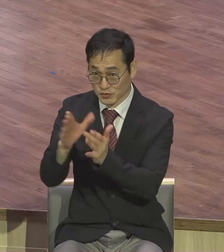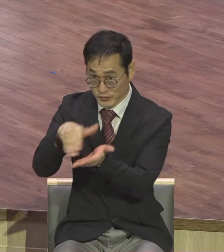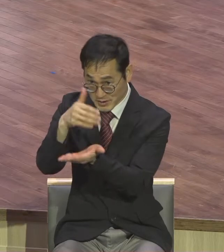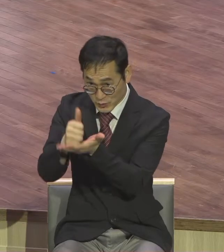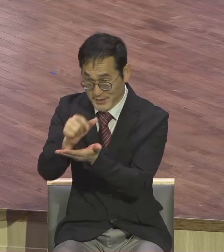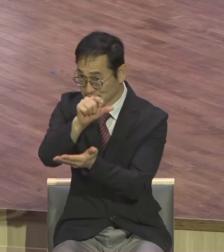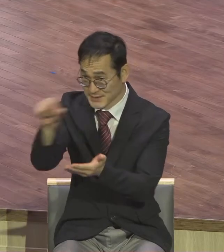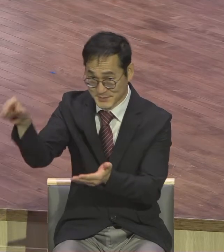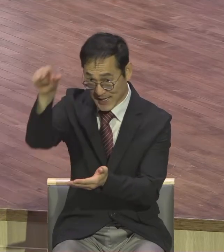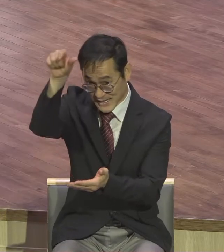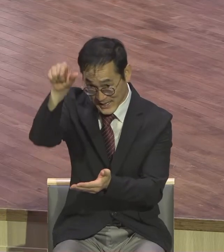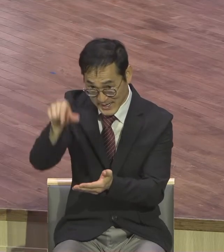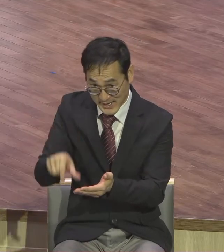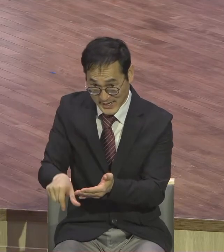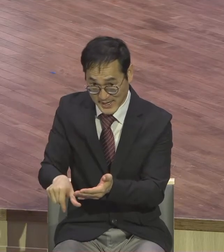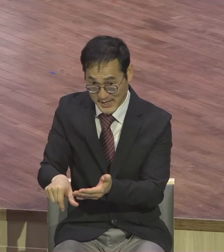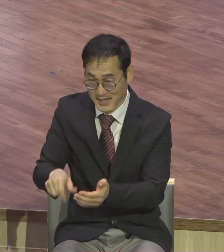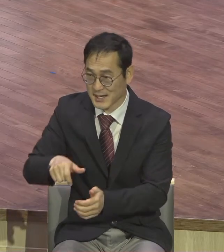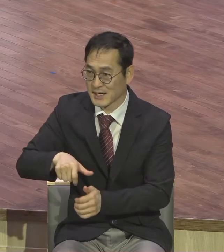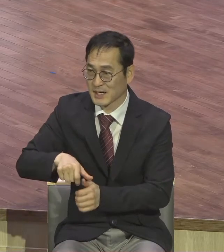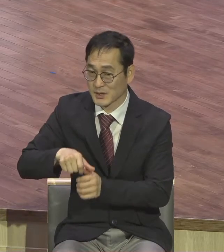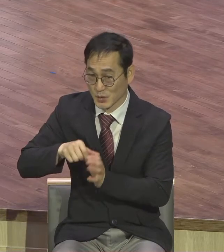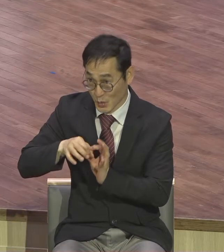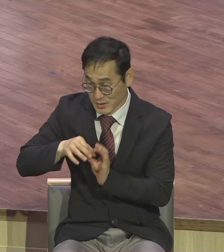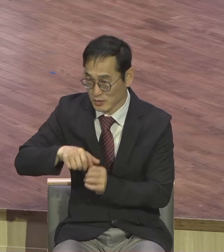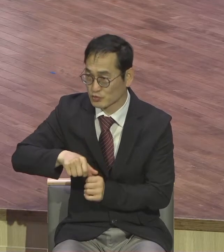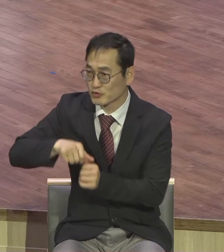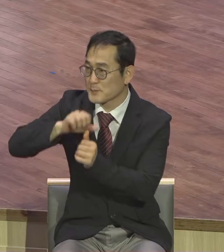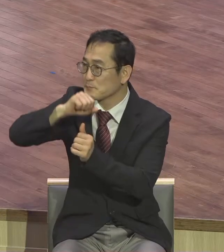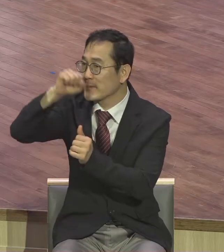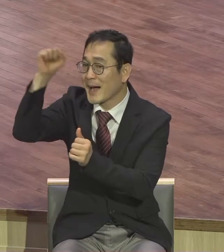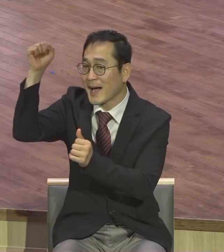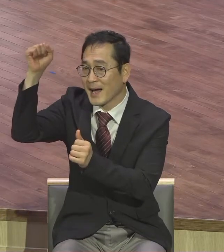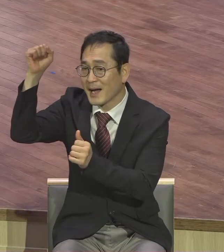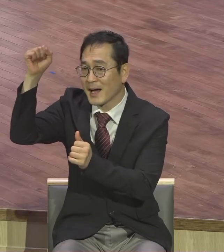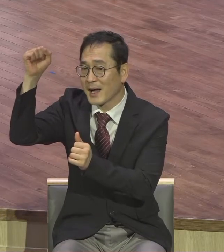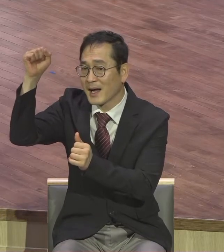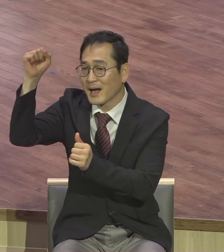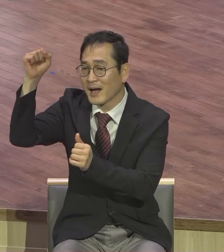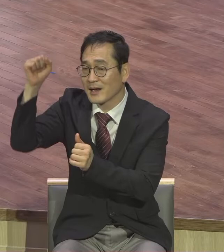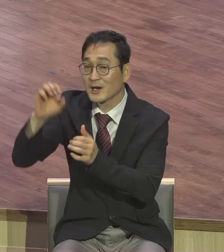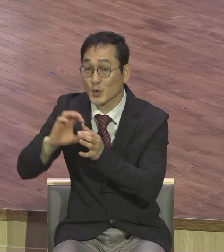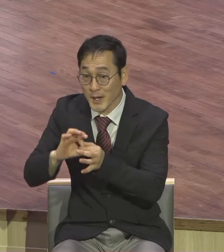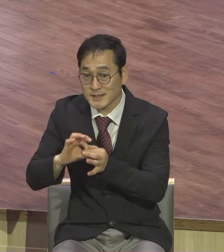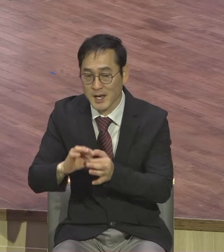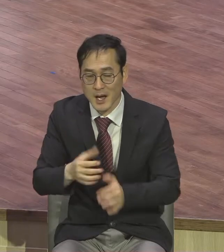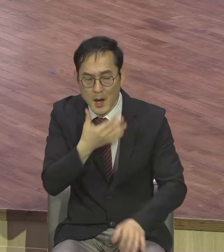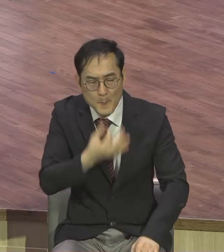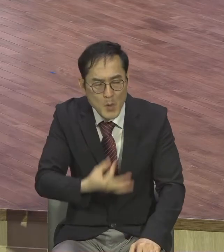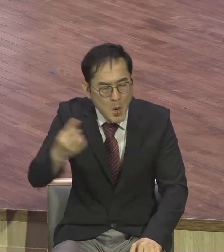무상해서 화이설진자를 완전히 끌어버립니다 복이설진자